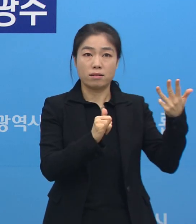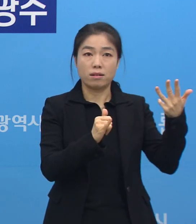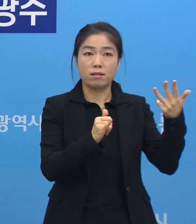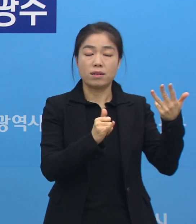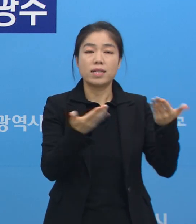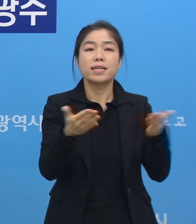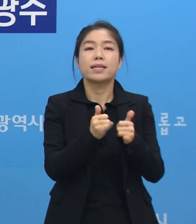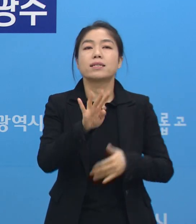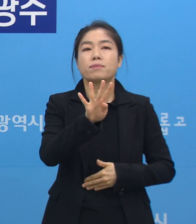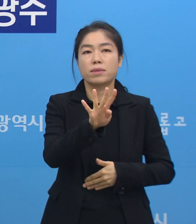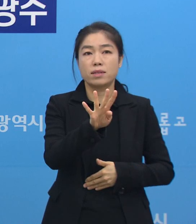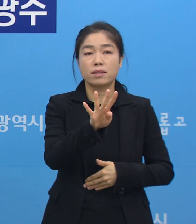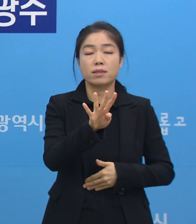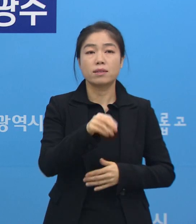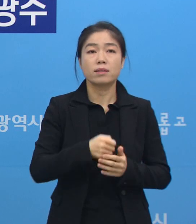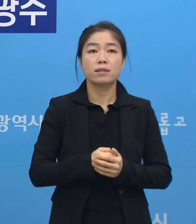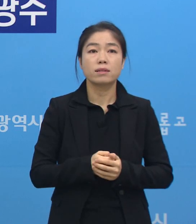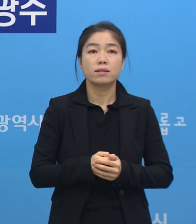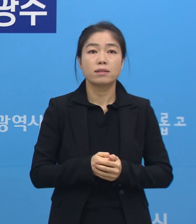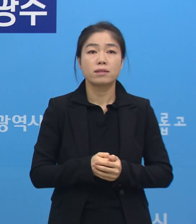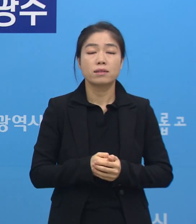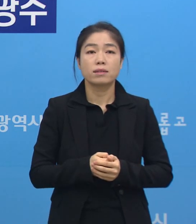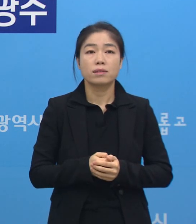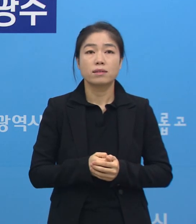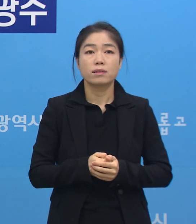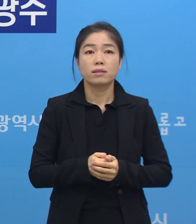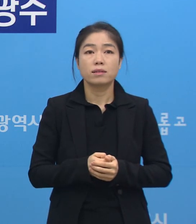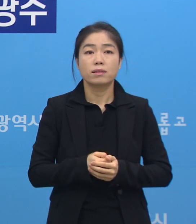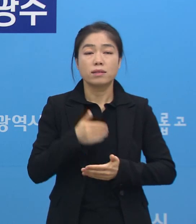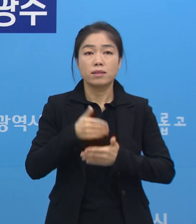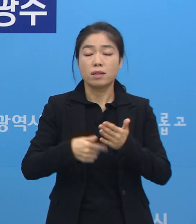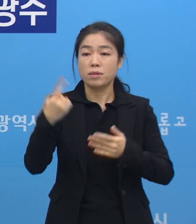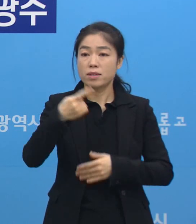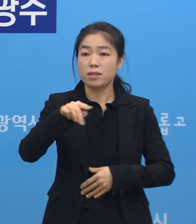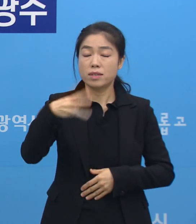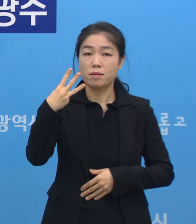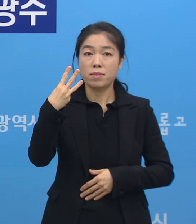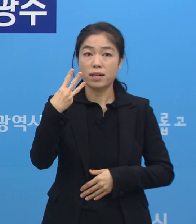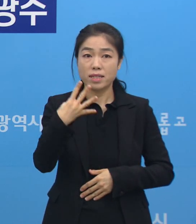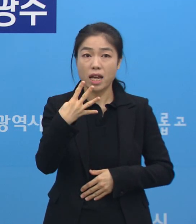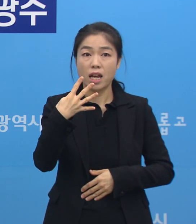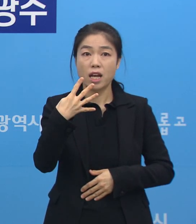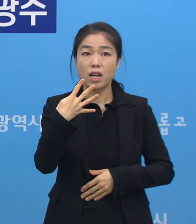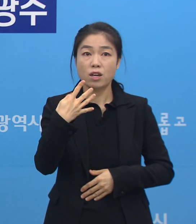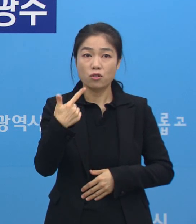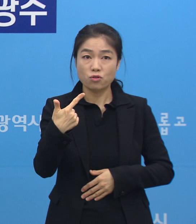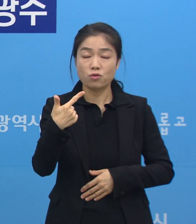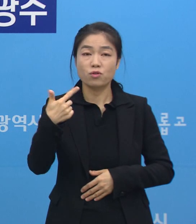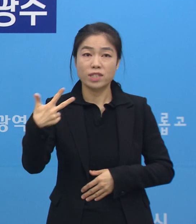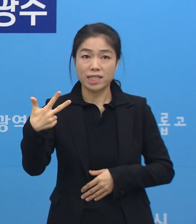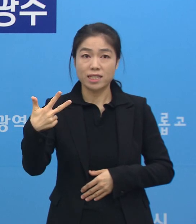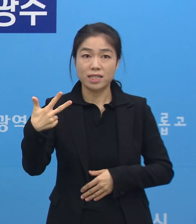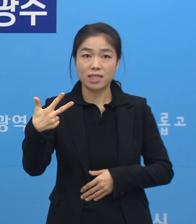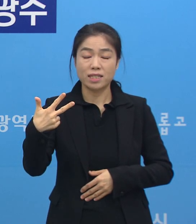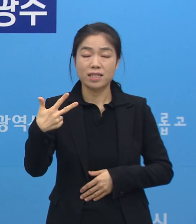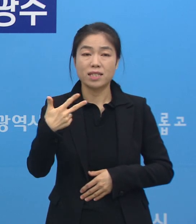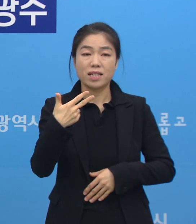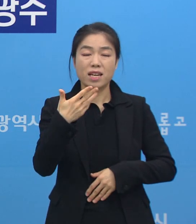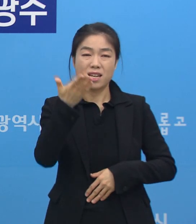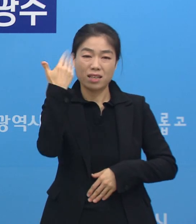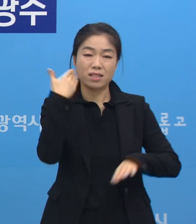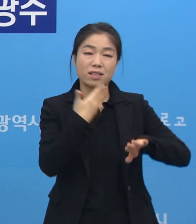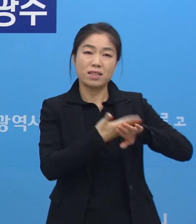직원 4명이 되겠습니다. 그리고 나머지 1304번, 6번, 1307번은 기존의